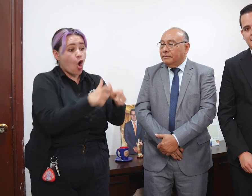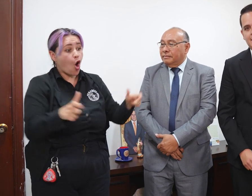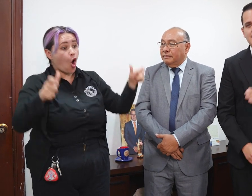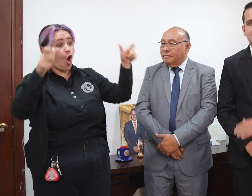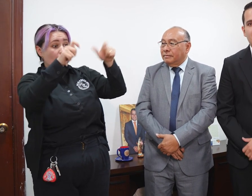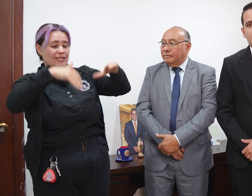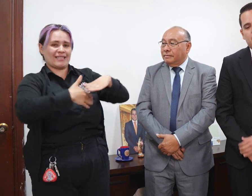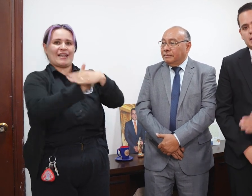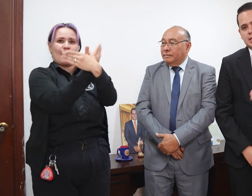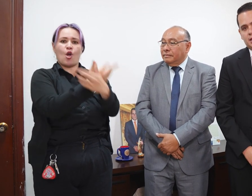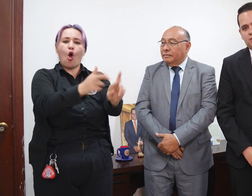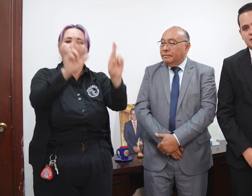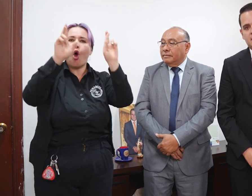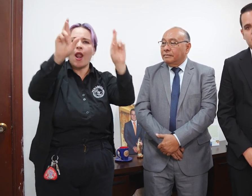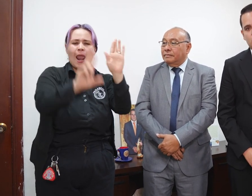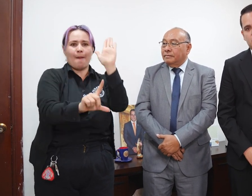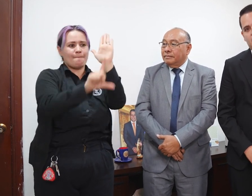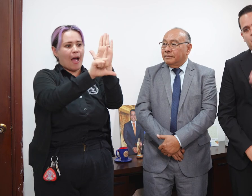legisle para satisfacer sus derechos.